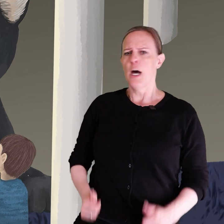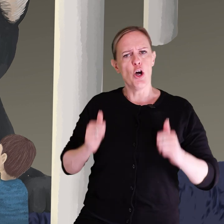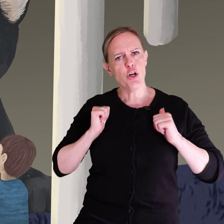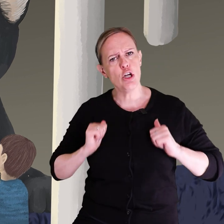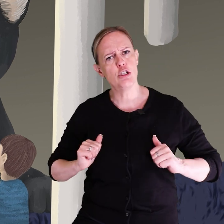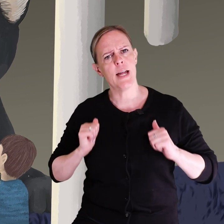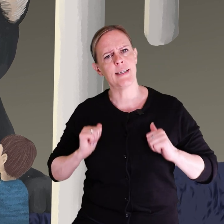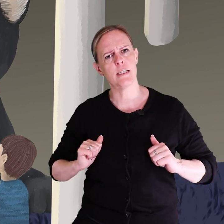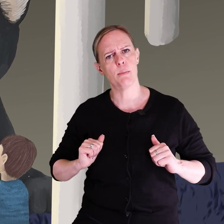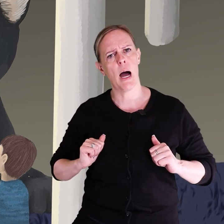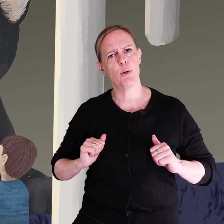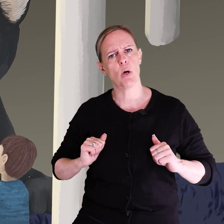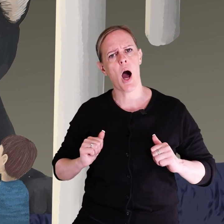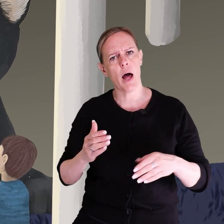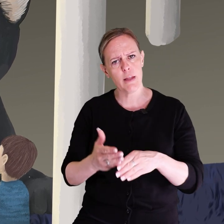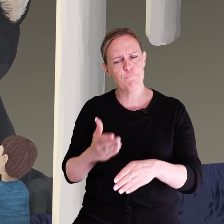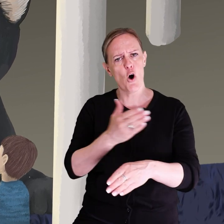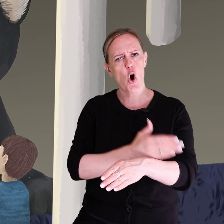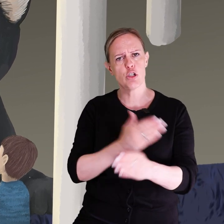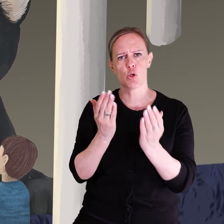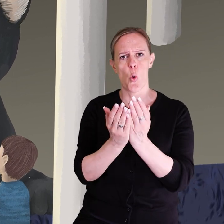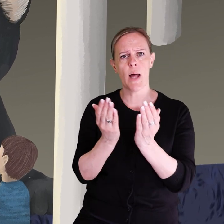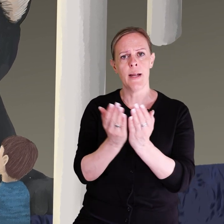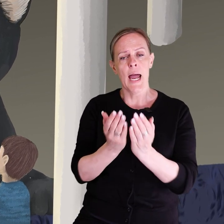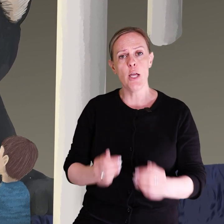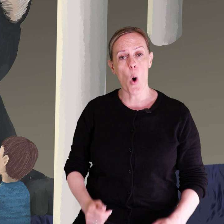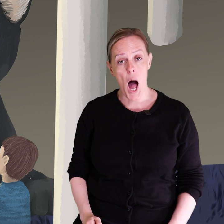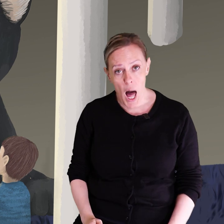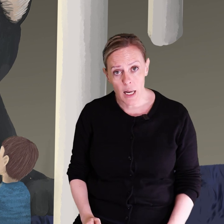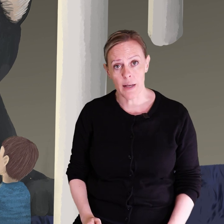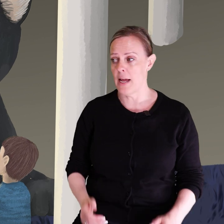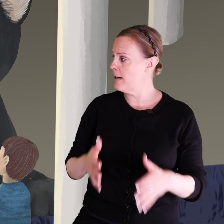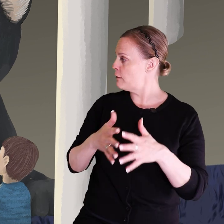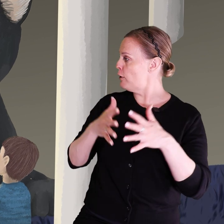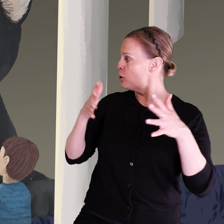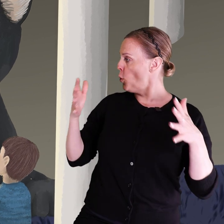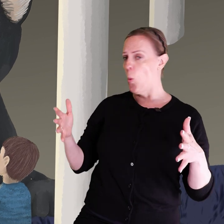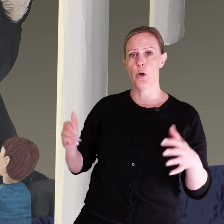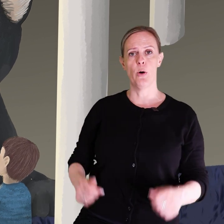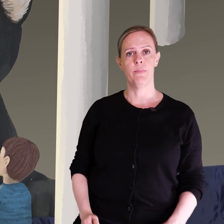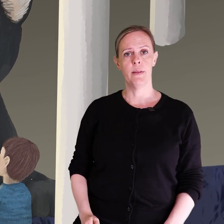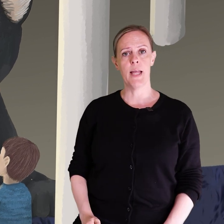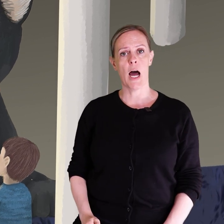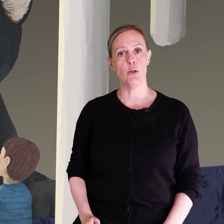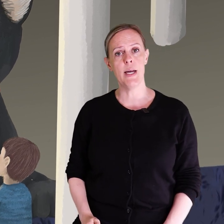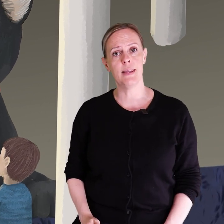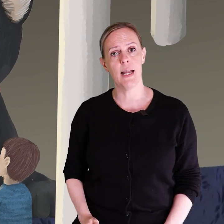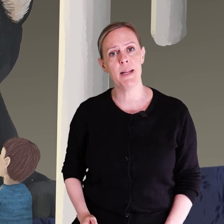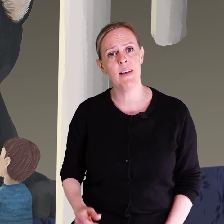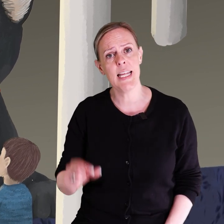ryggsäcken som han brukar ha till förskolan är ju alldeles för stor nu. Den har ju inte blivit